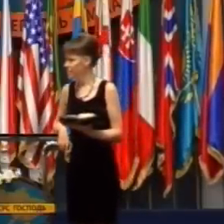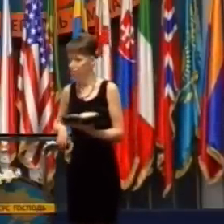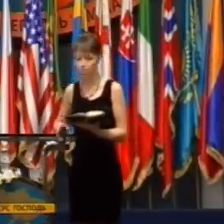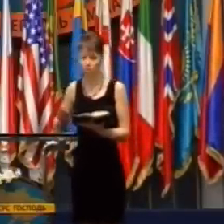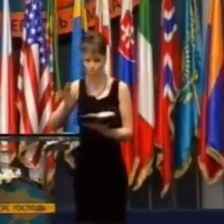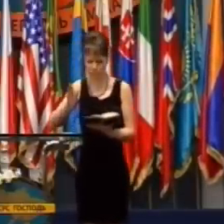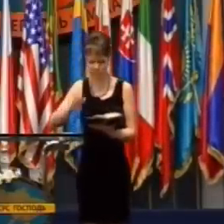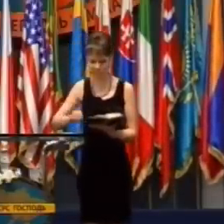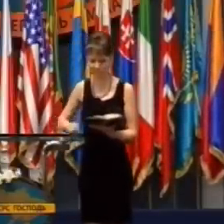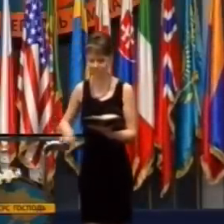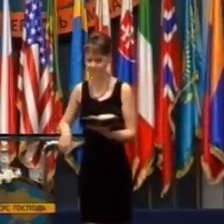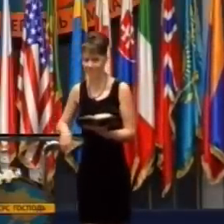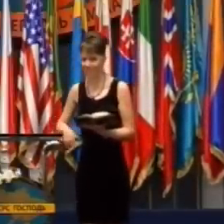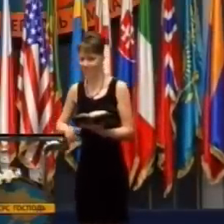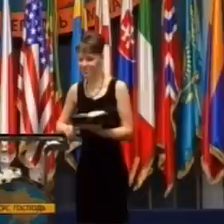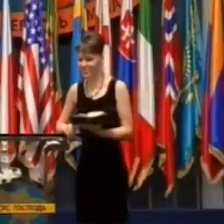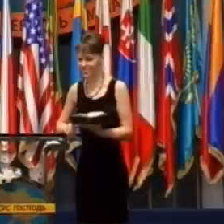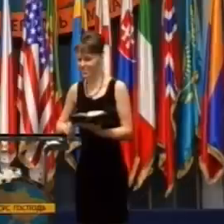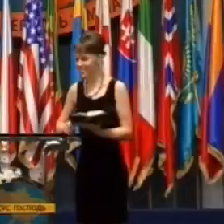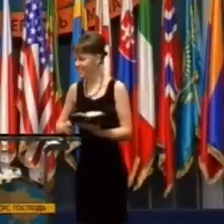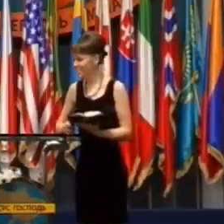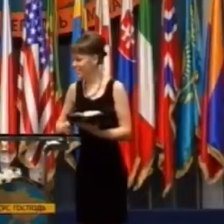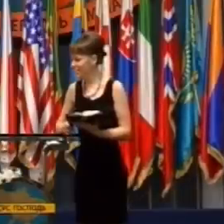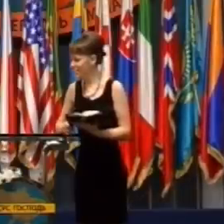Tu sa nachádza to tajomstvo.